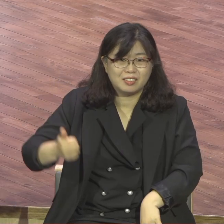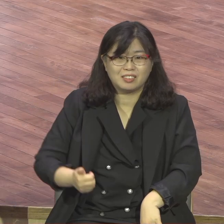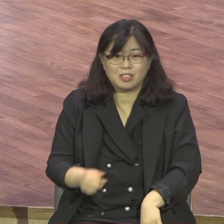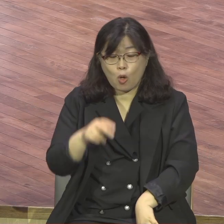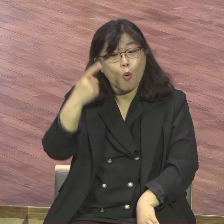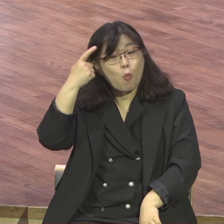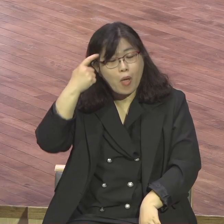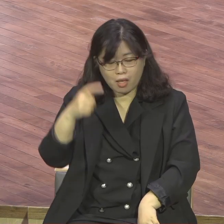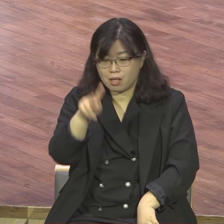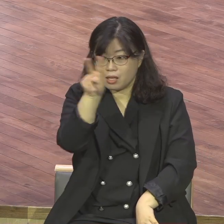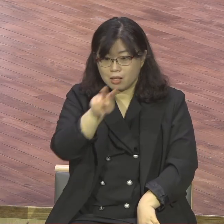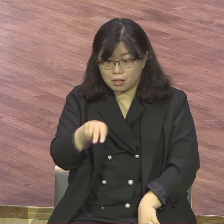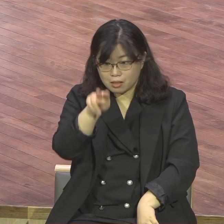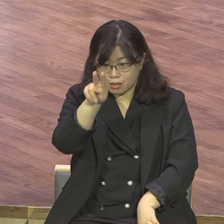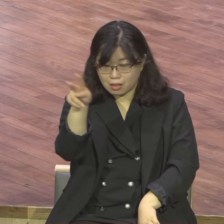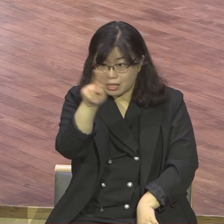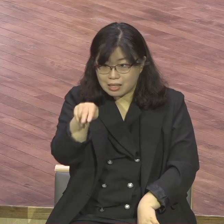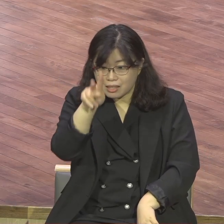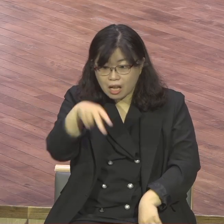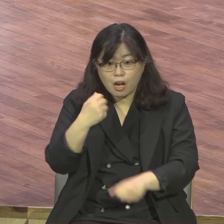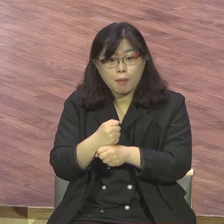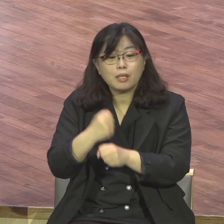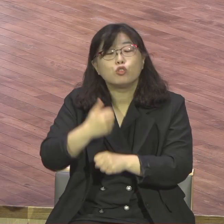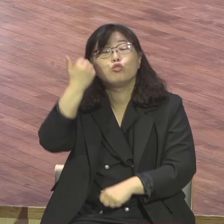가져가니까 그런 나라가 어디 있냐고